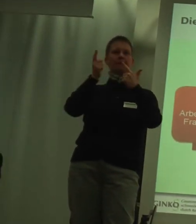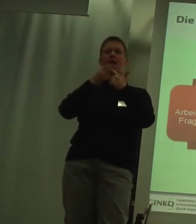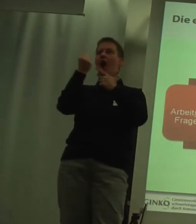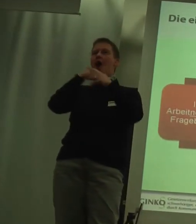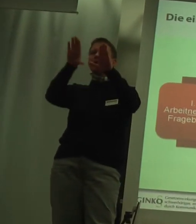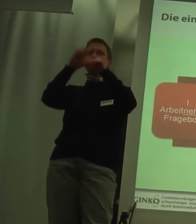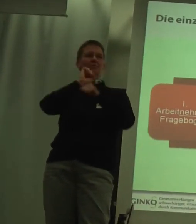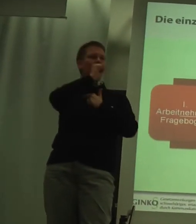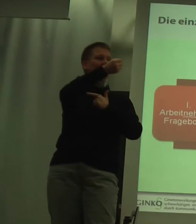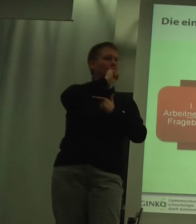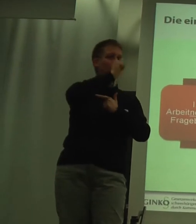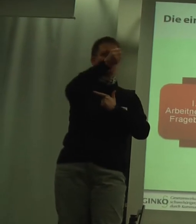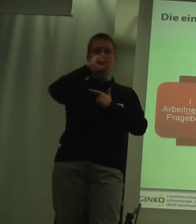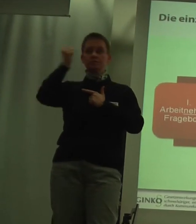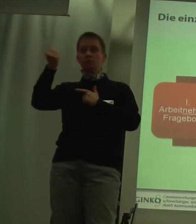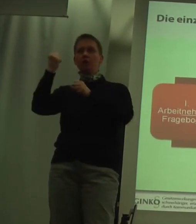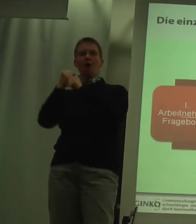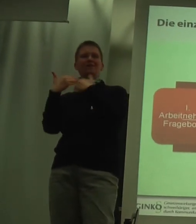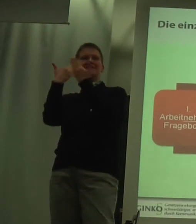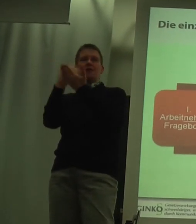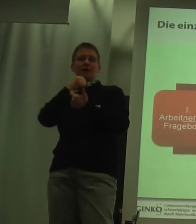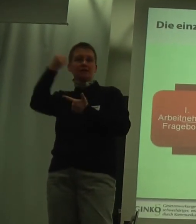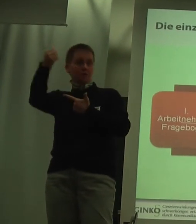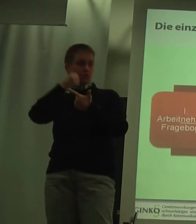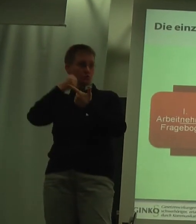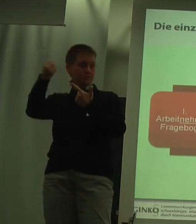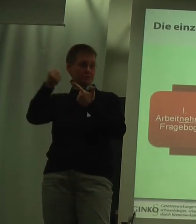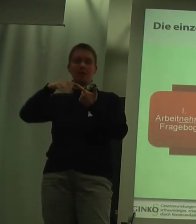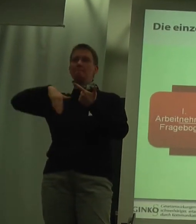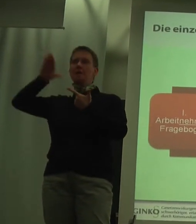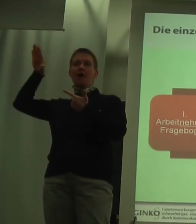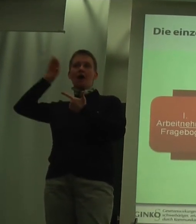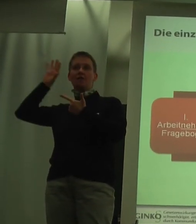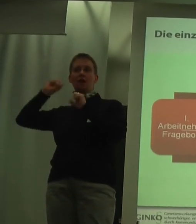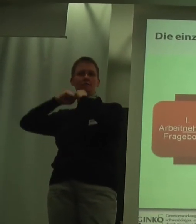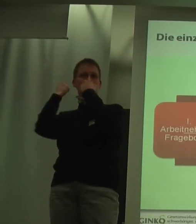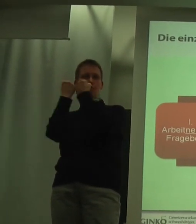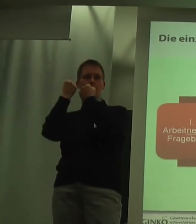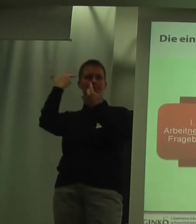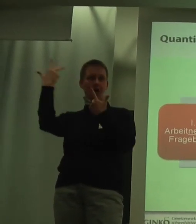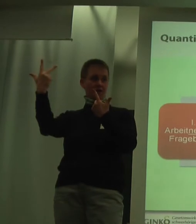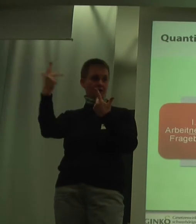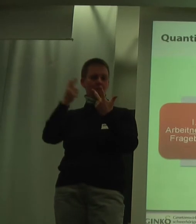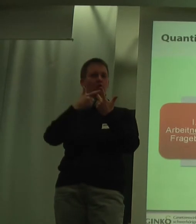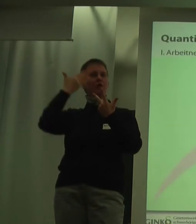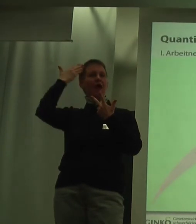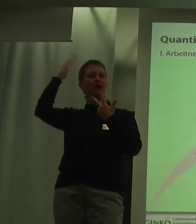-Interviews und Arbeitgeber-Interviews. Darüber erfahren Sie mehr im Forum 3 und Experten-Interviews.